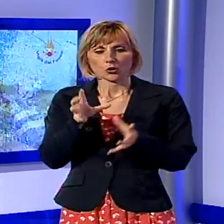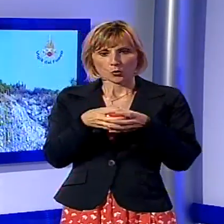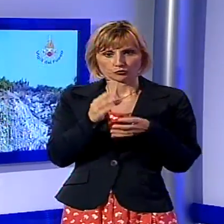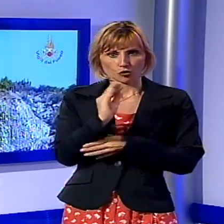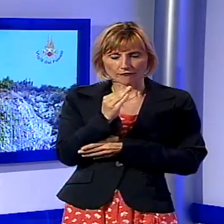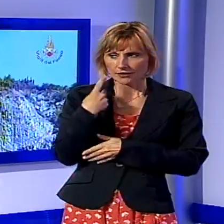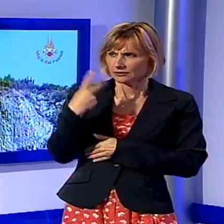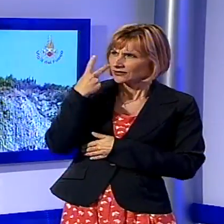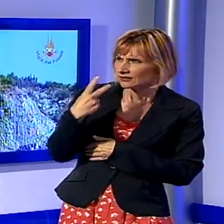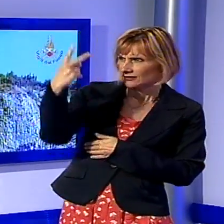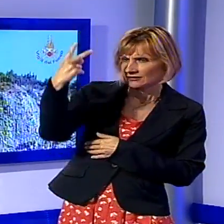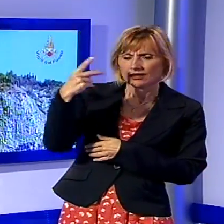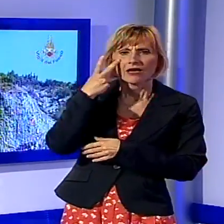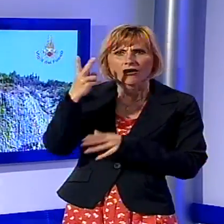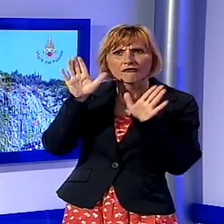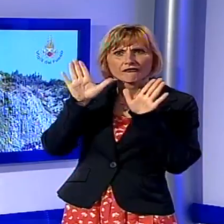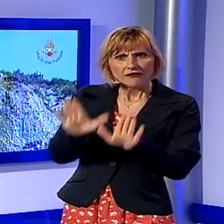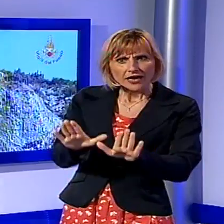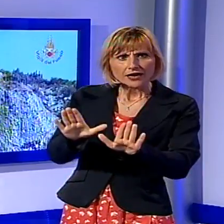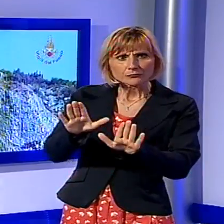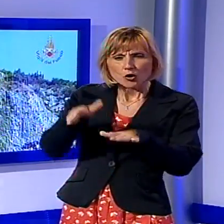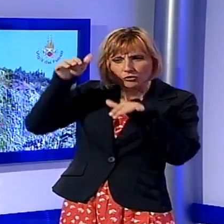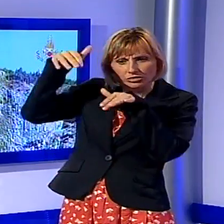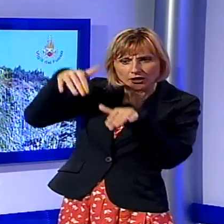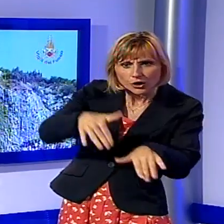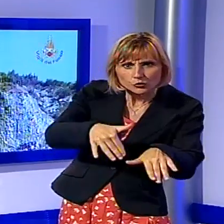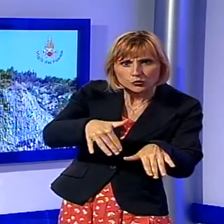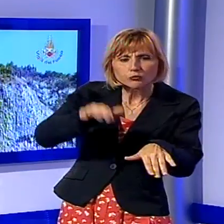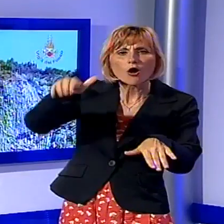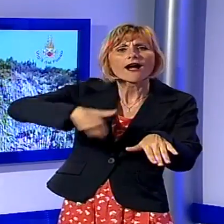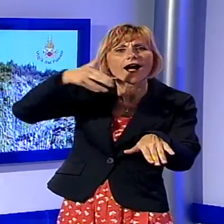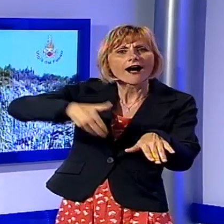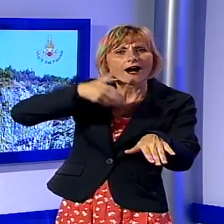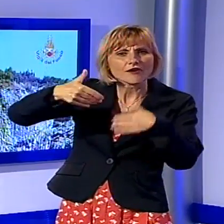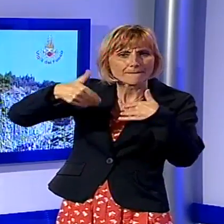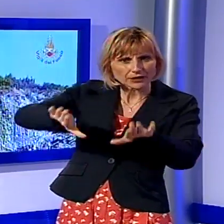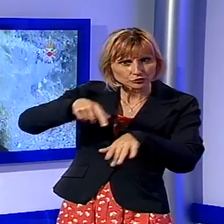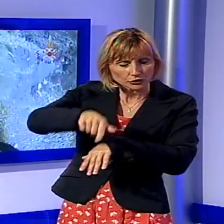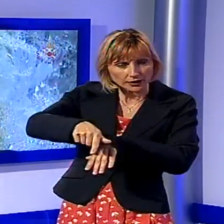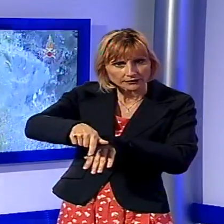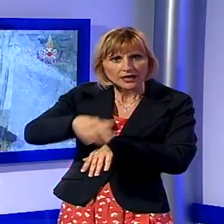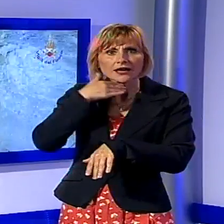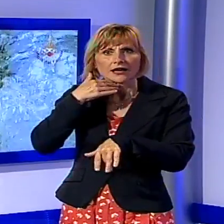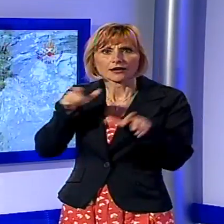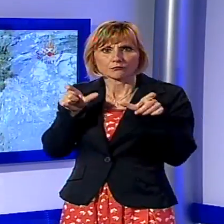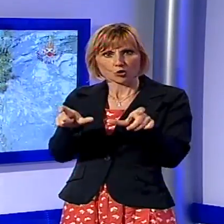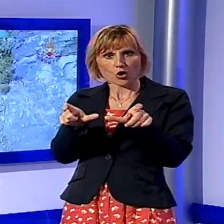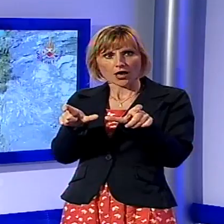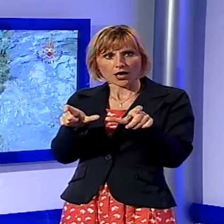fermo, forse a causa della paura, su un dirupo di una cava abbandonata. Il cane è rimasto fermo a metà della parete, alta circa